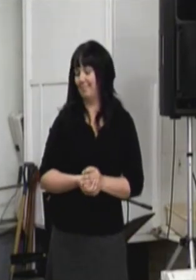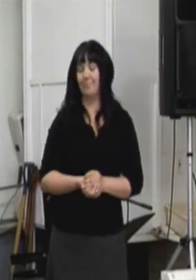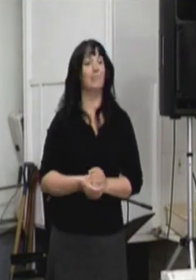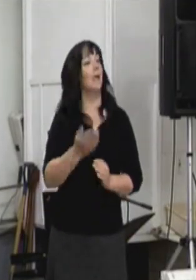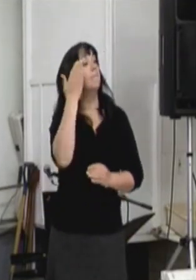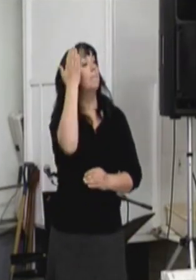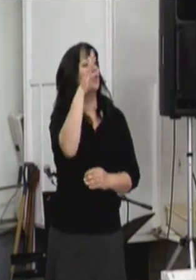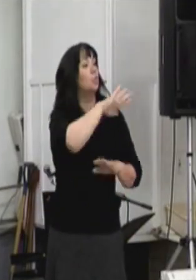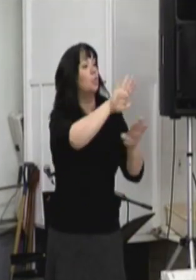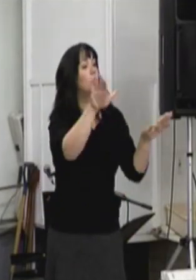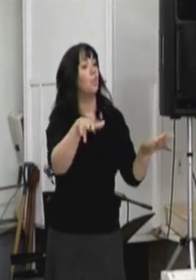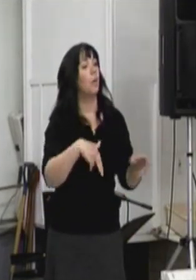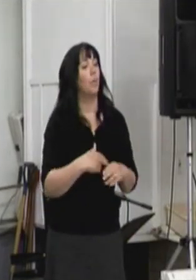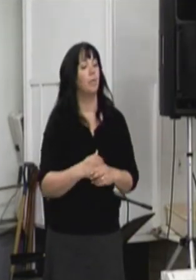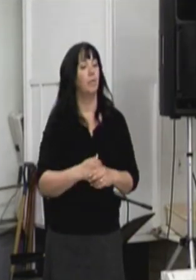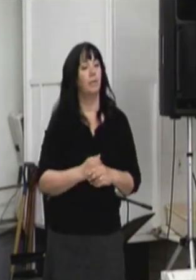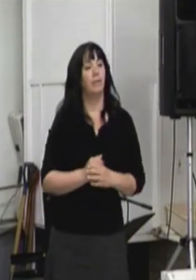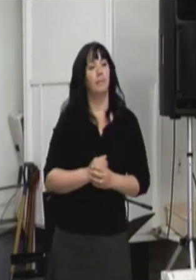Bonjour tout le monde.